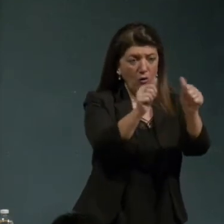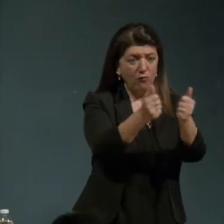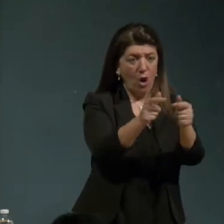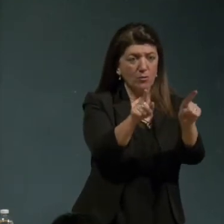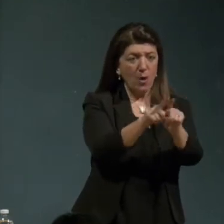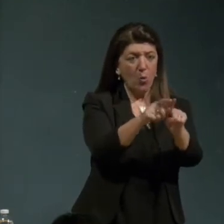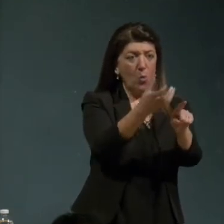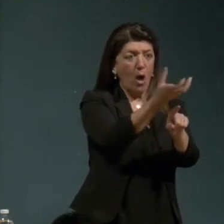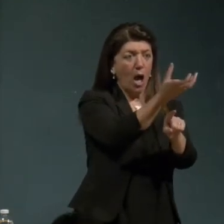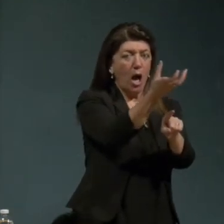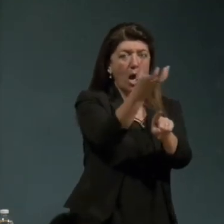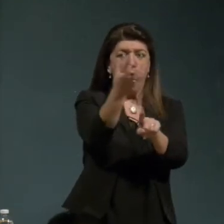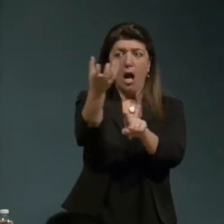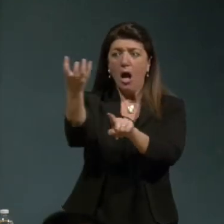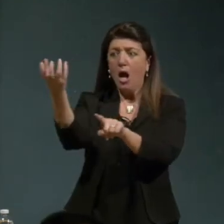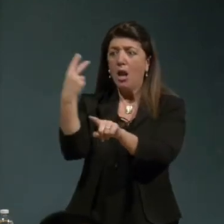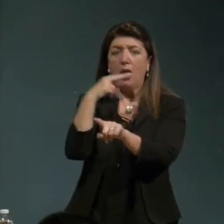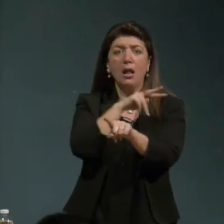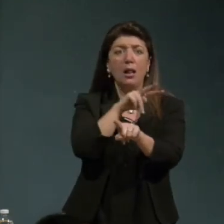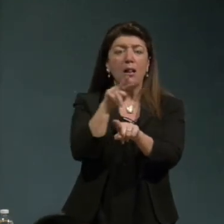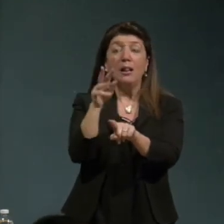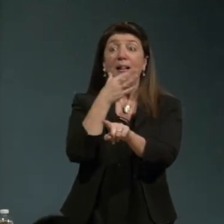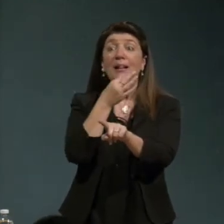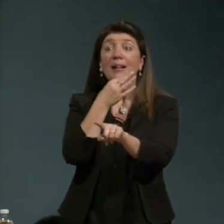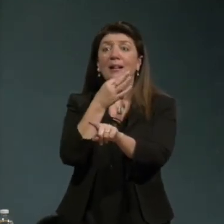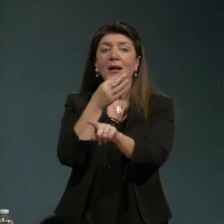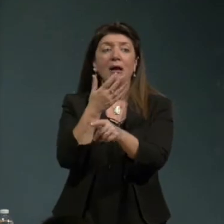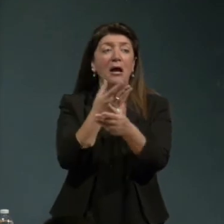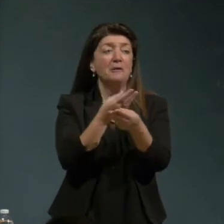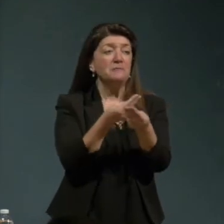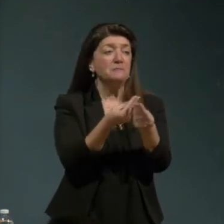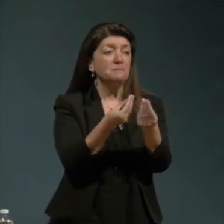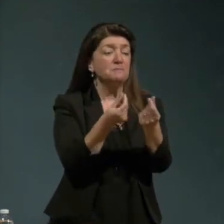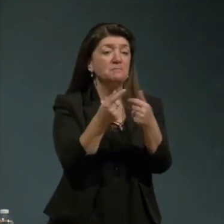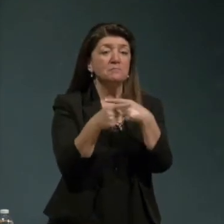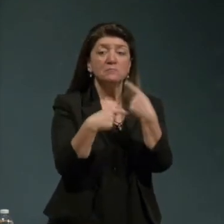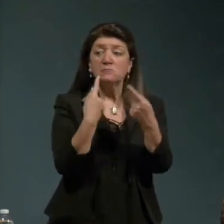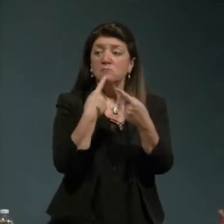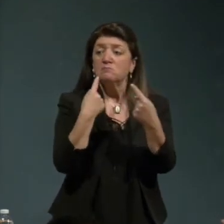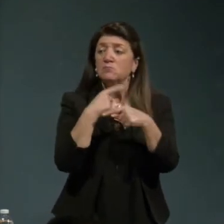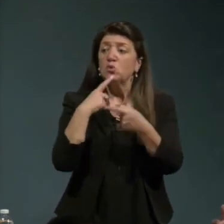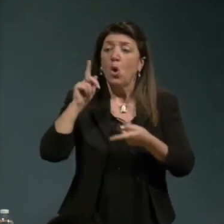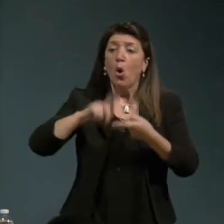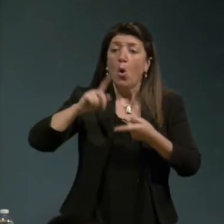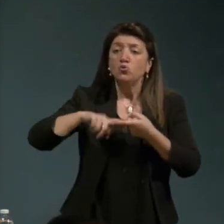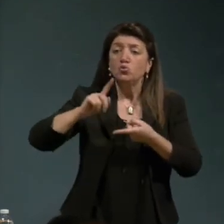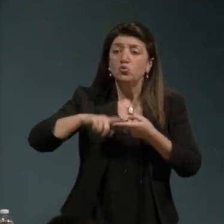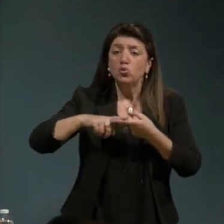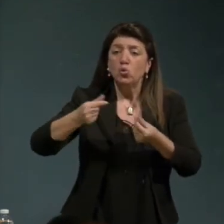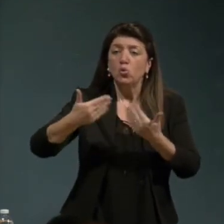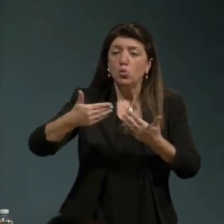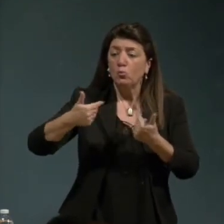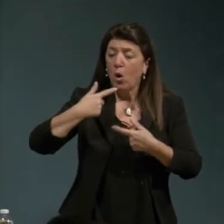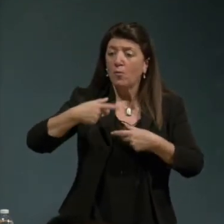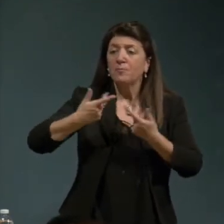nell'hiver quando hai un movimento con il consumo con l'agricoltura con le